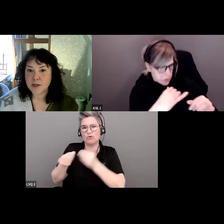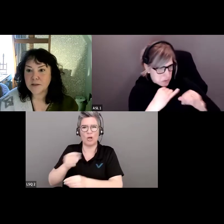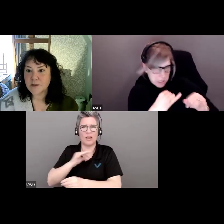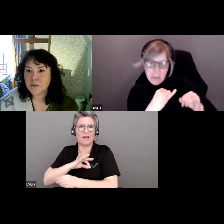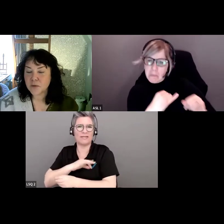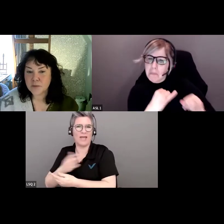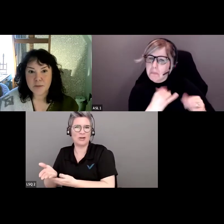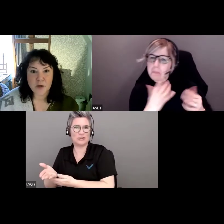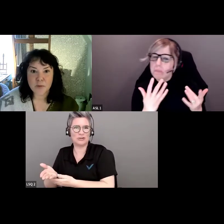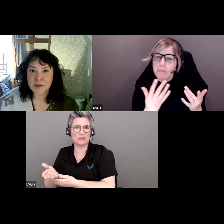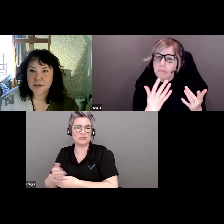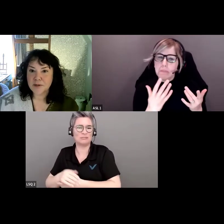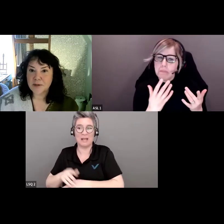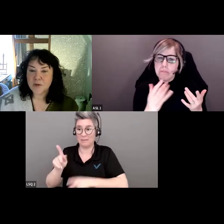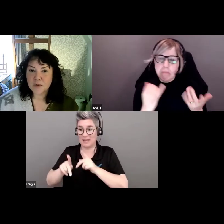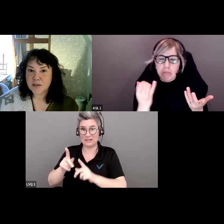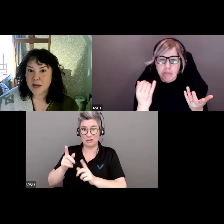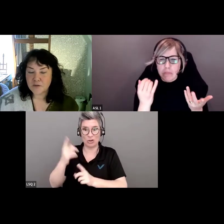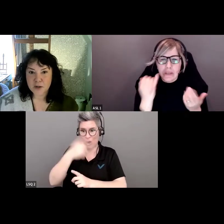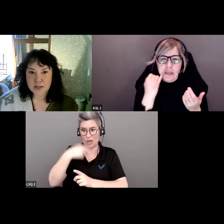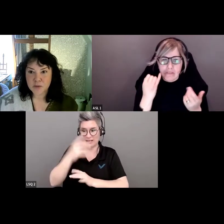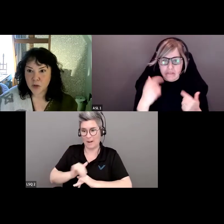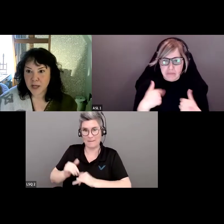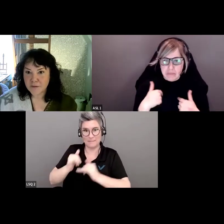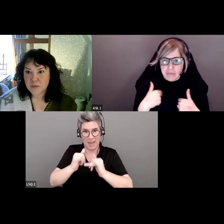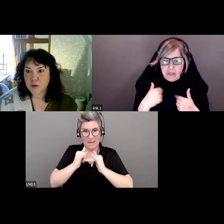Vous vous entourez de gens qui vous ressemblent.